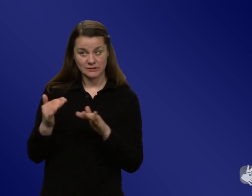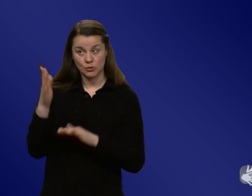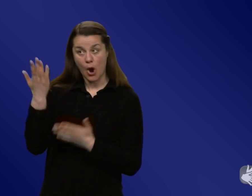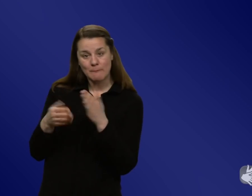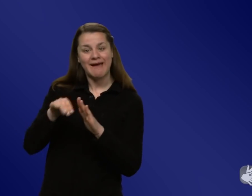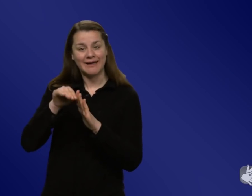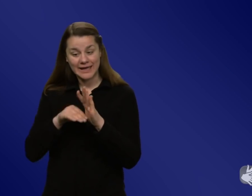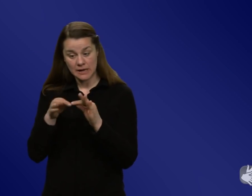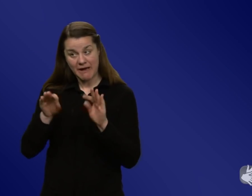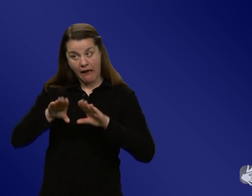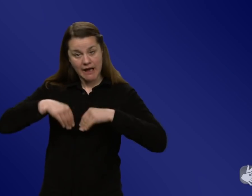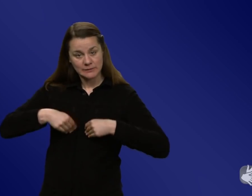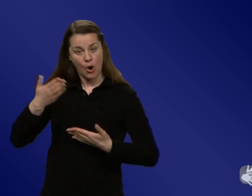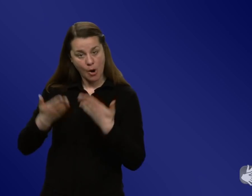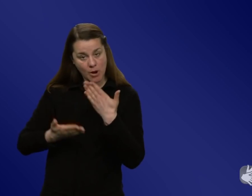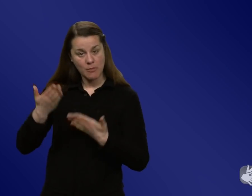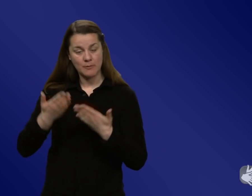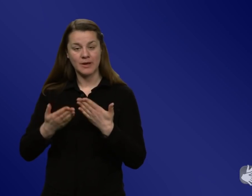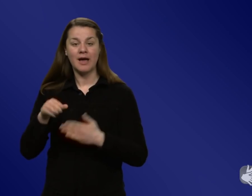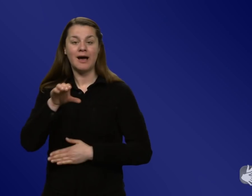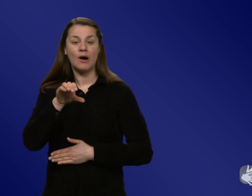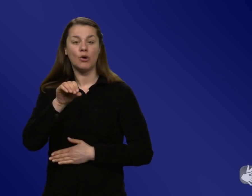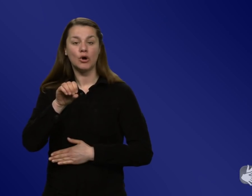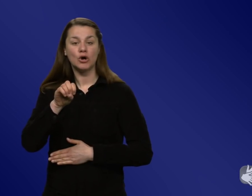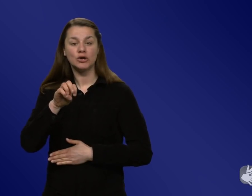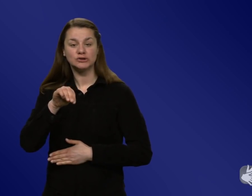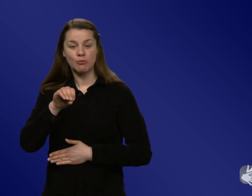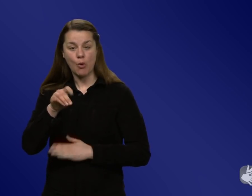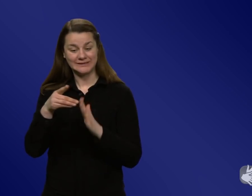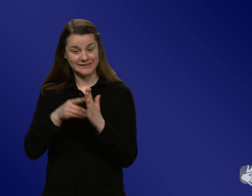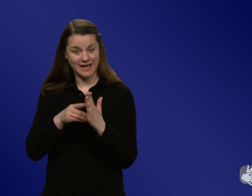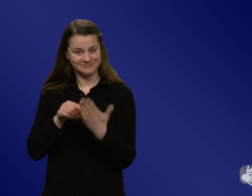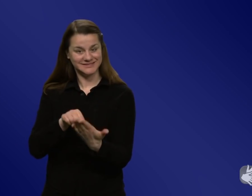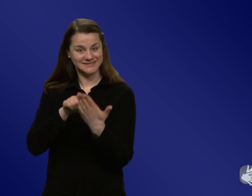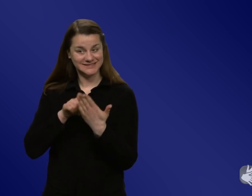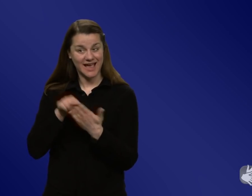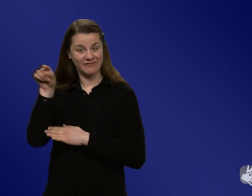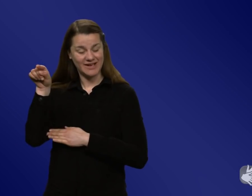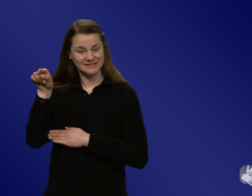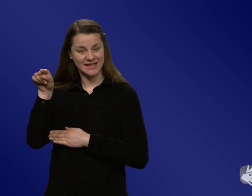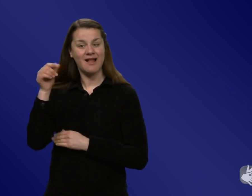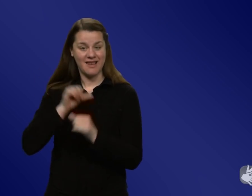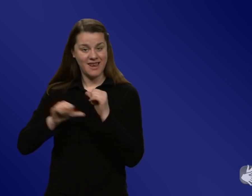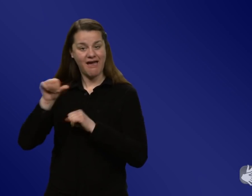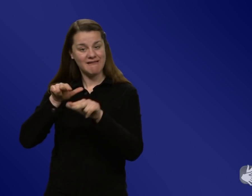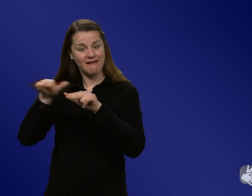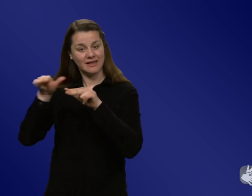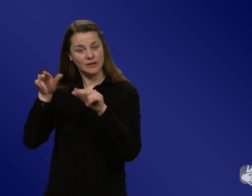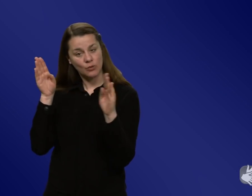was wir gesehen haben, auch in den Kosmodaten, ist, über die Zeit das Vertrauen in die Regierung gesunken ist und dann kann man sich vorstellen, also wenn die